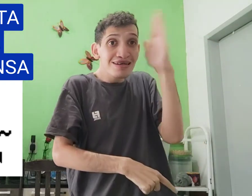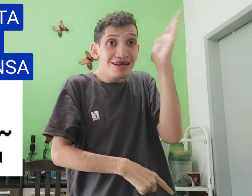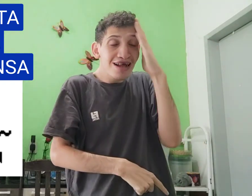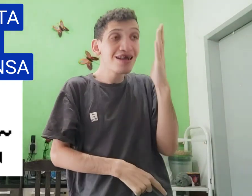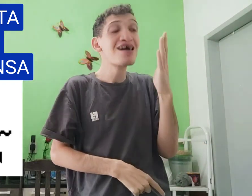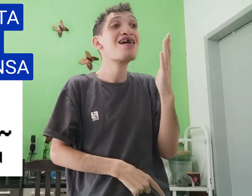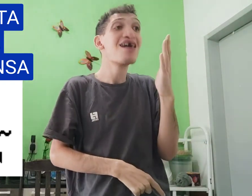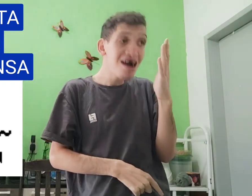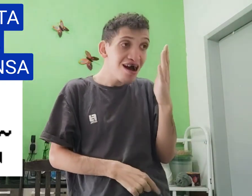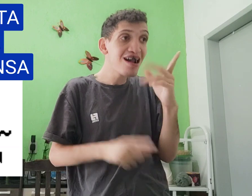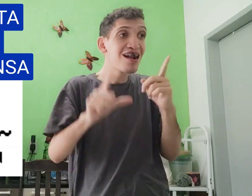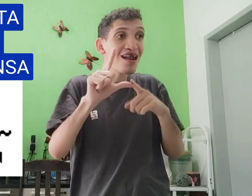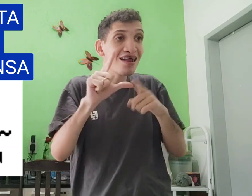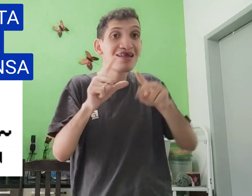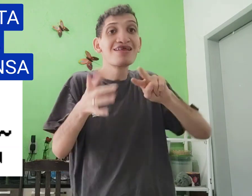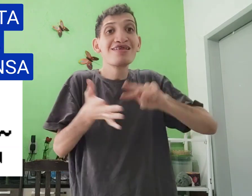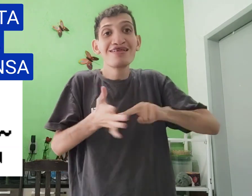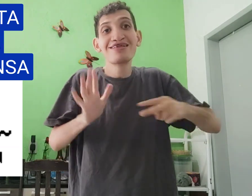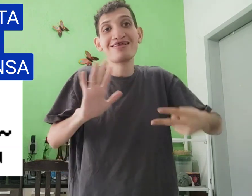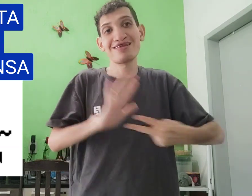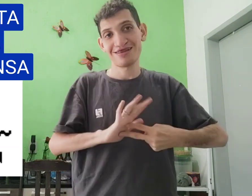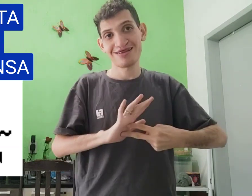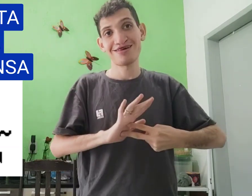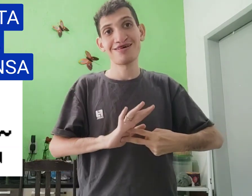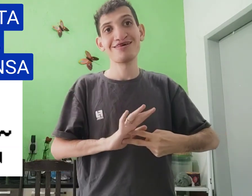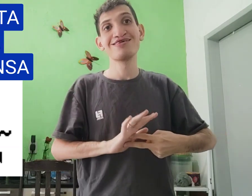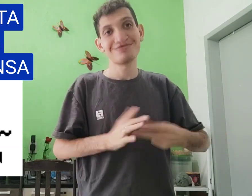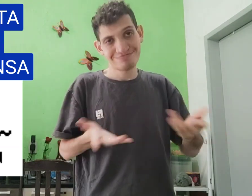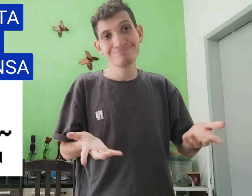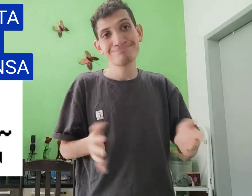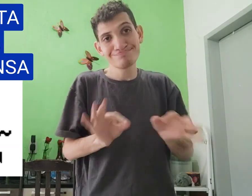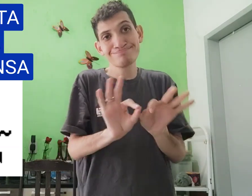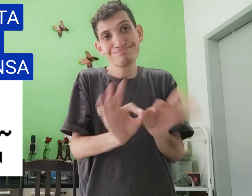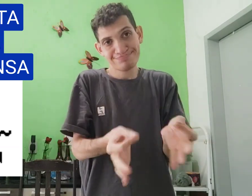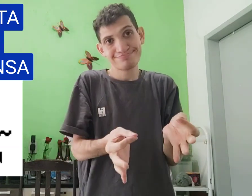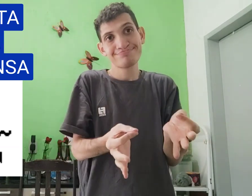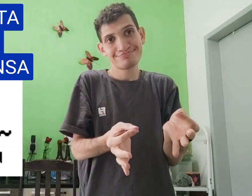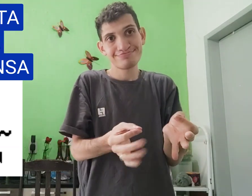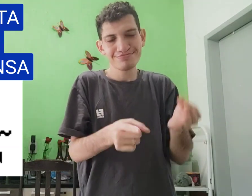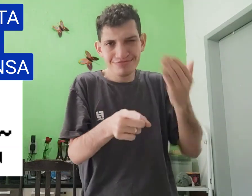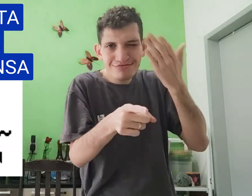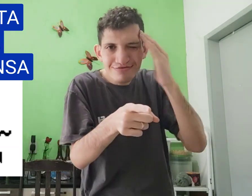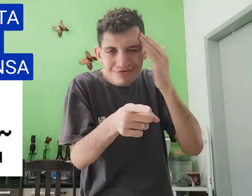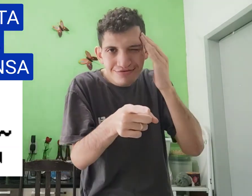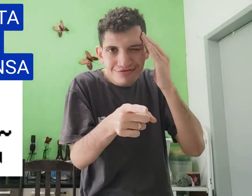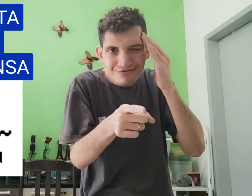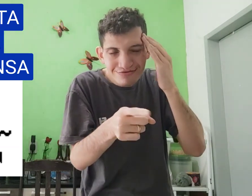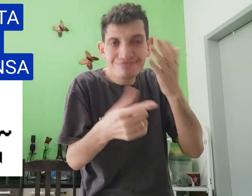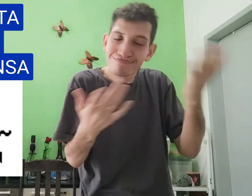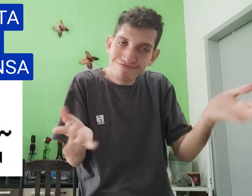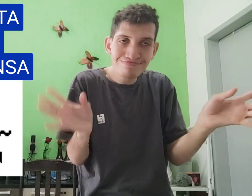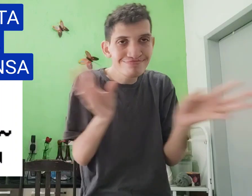Porque saber a letra significa A. Simples. Entendeu?